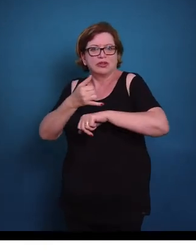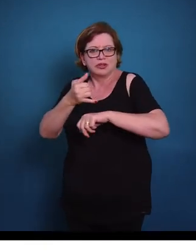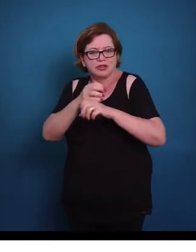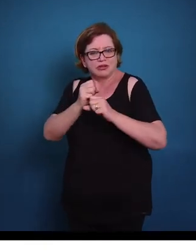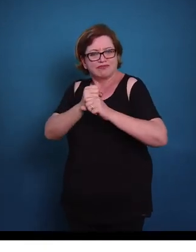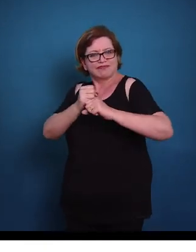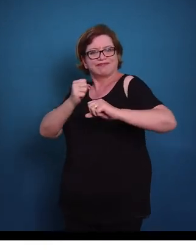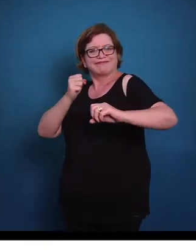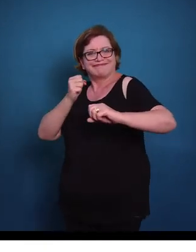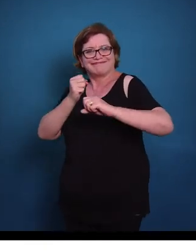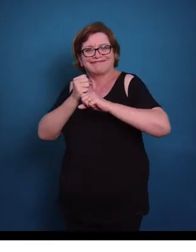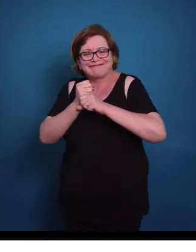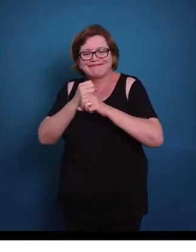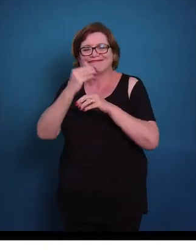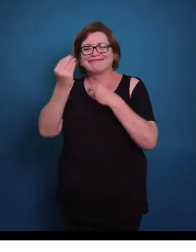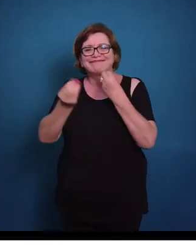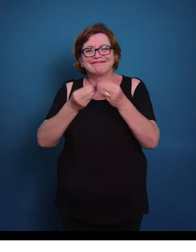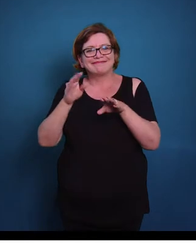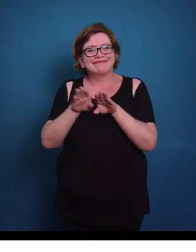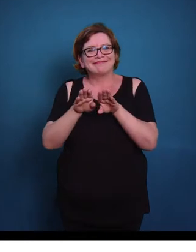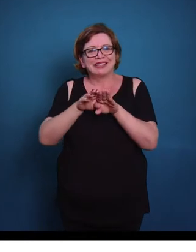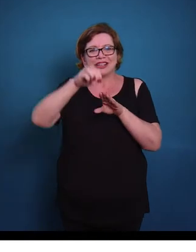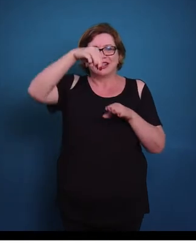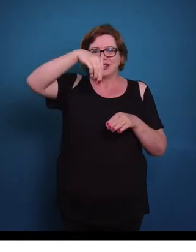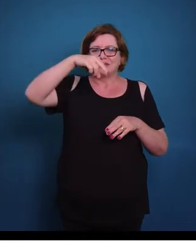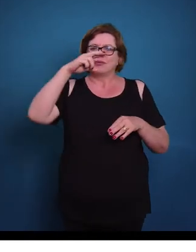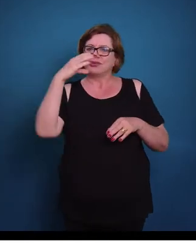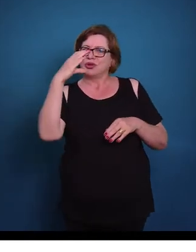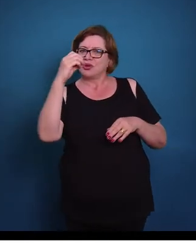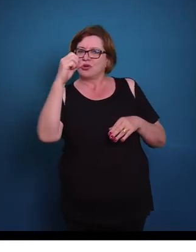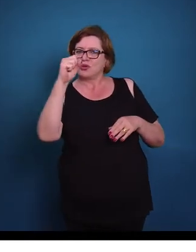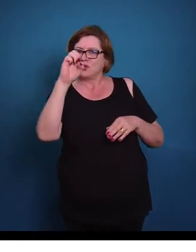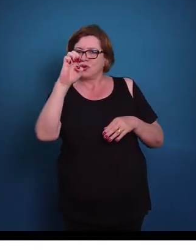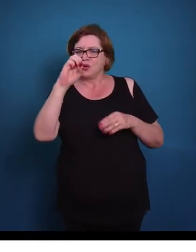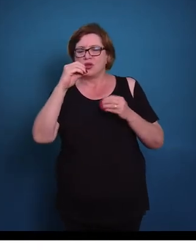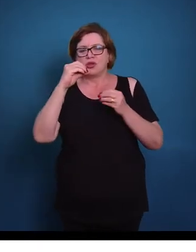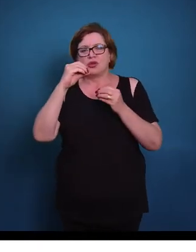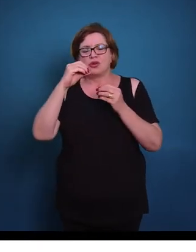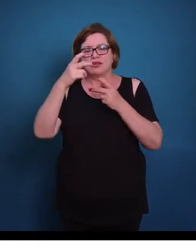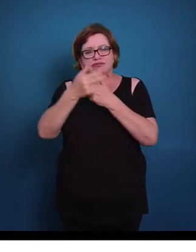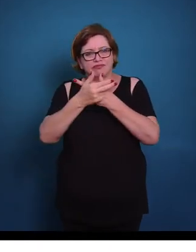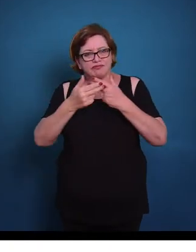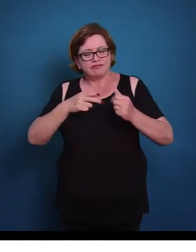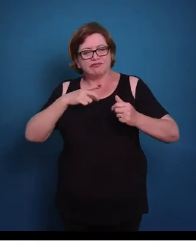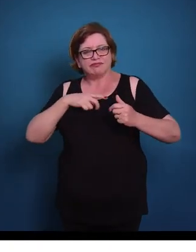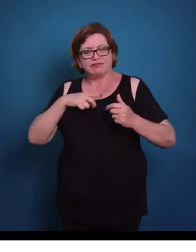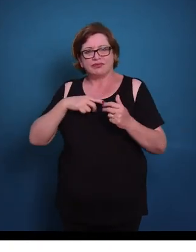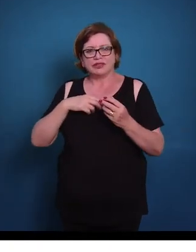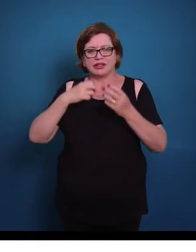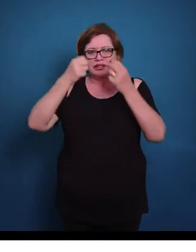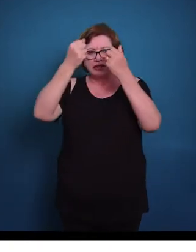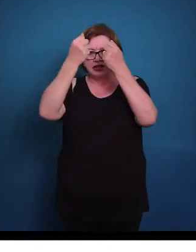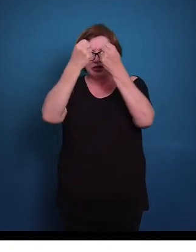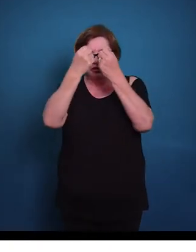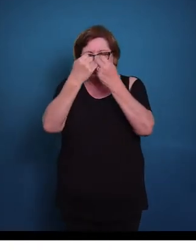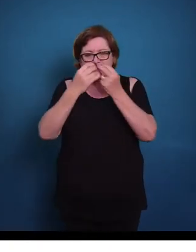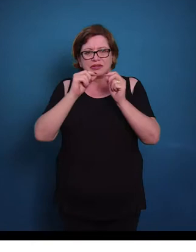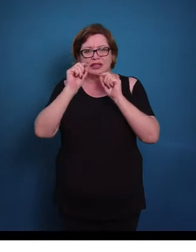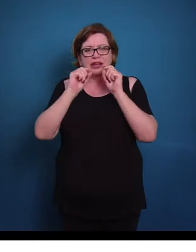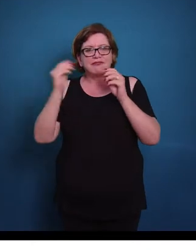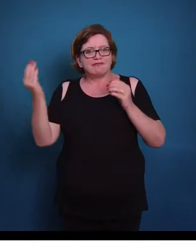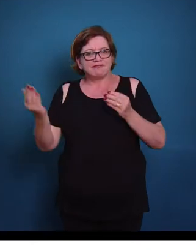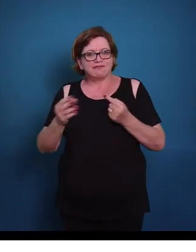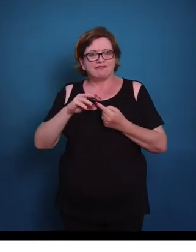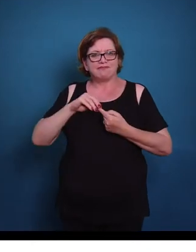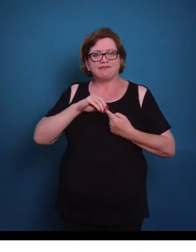tecido elástico, o tecido mucoso, o tecido estrutural, que seria o tecido cartilaginoso e o tecido ósseo. Agora nós vamos comentar principalmente